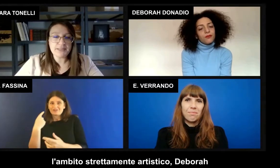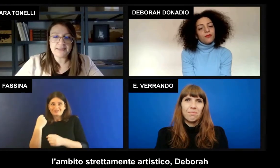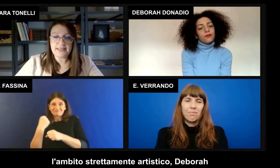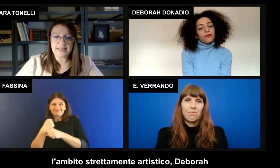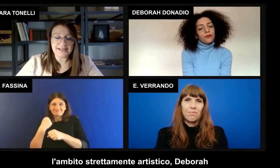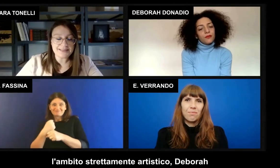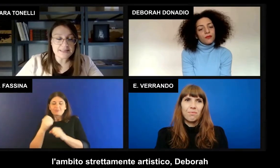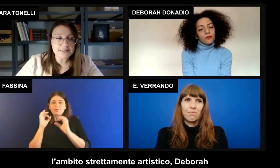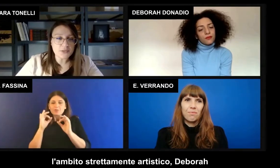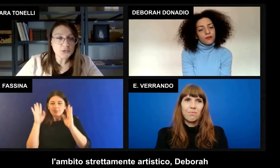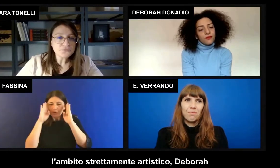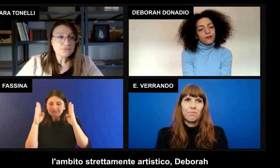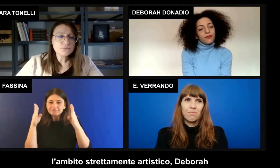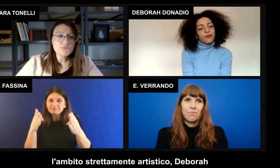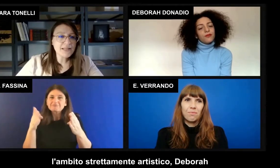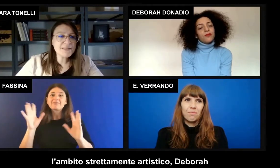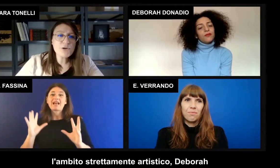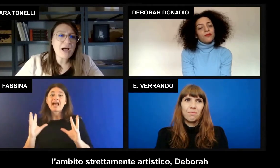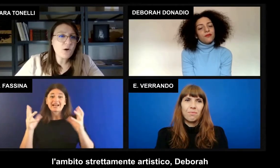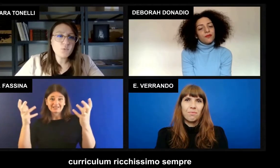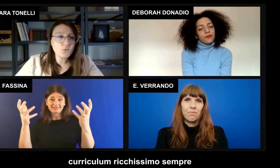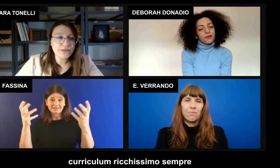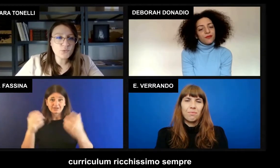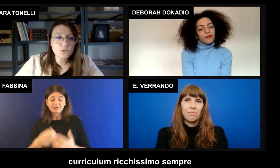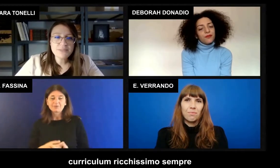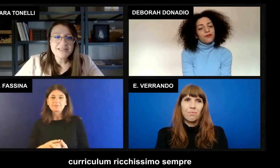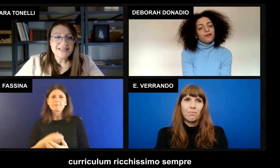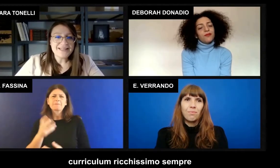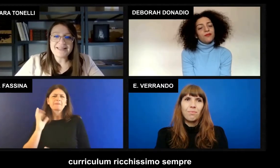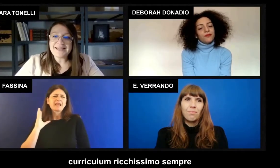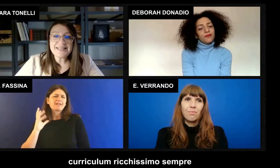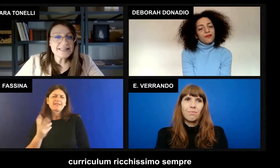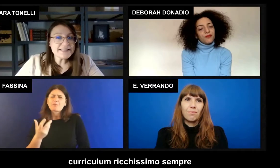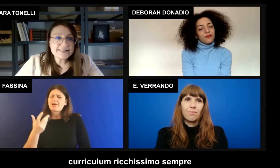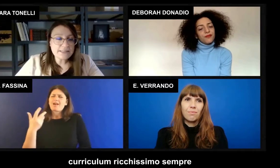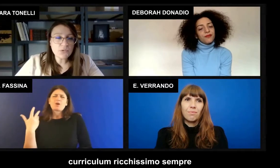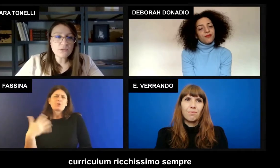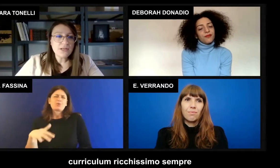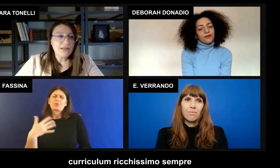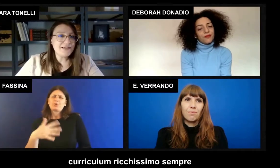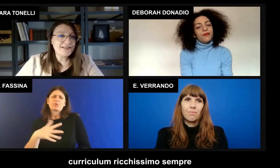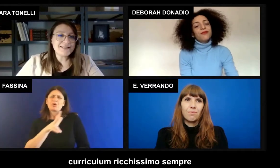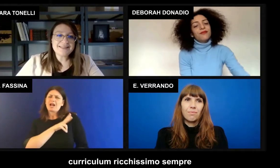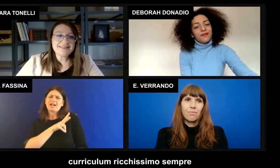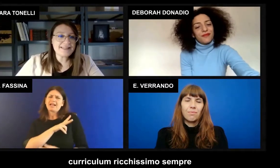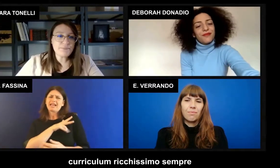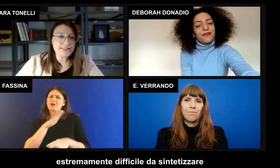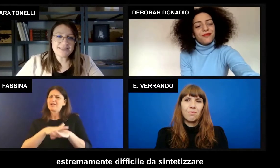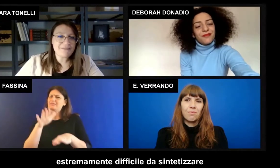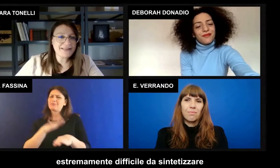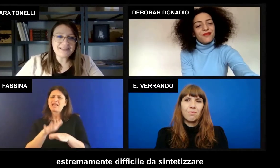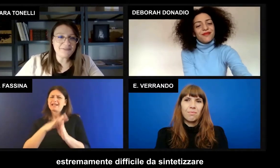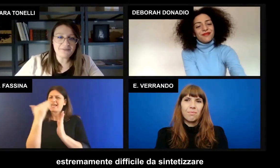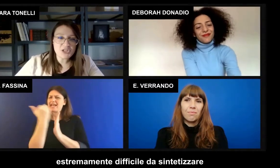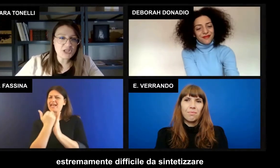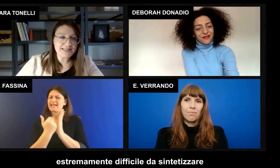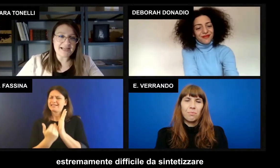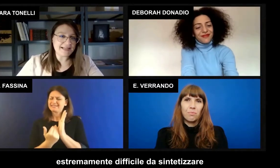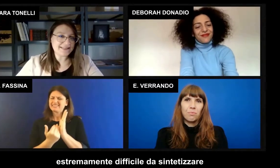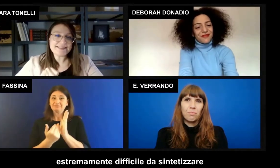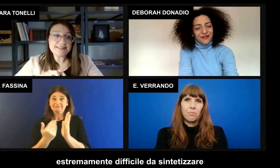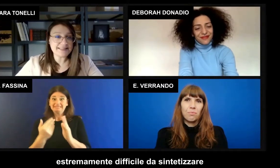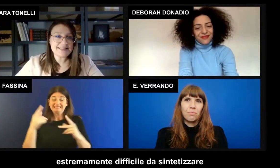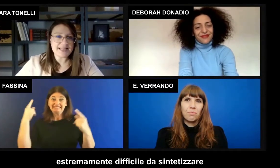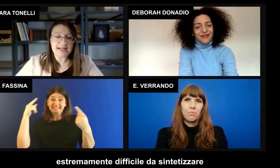strettamente artistico. Deborah ha un curriculum ricchissimo, sempre estremamente difficile